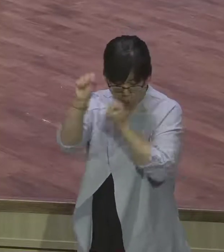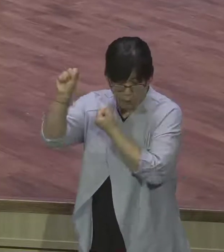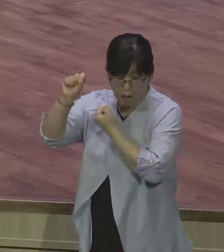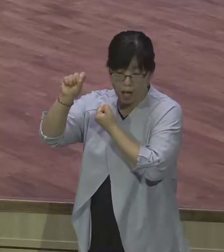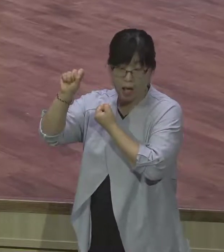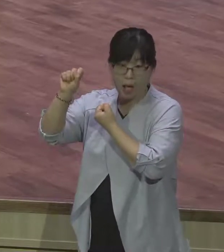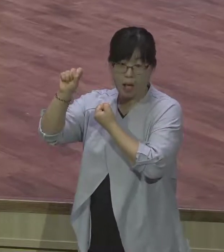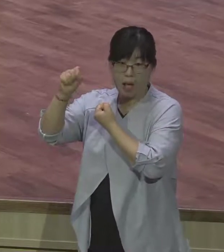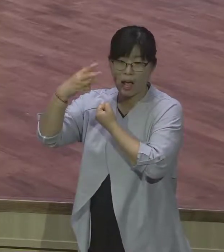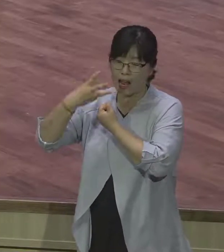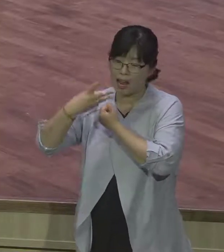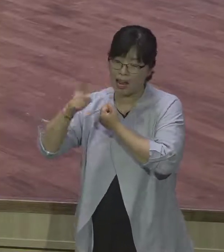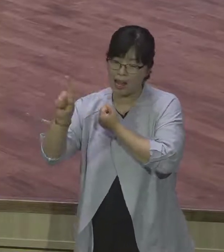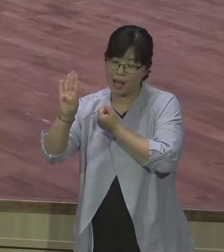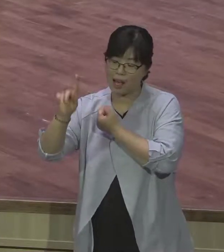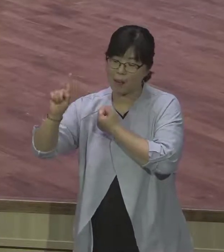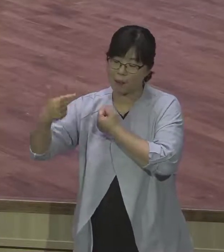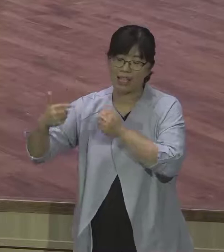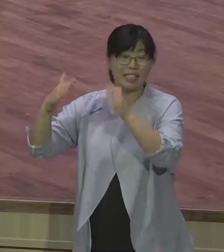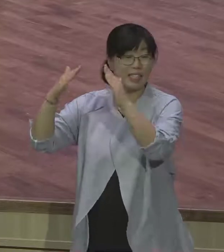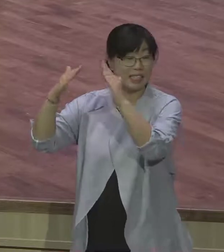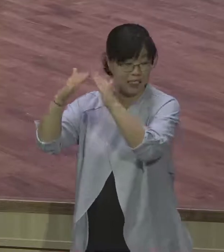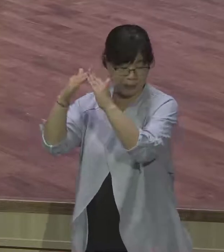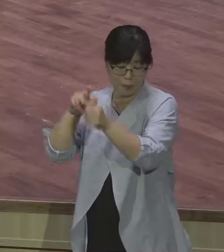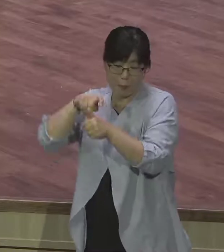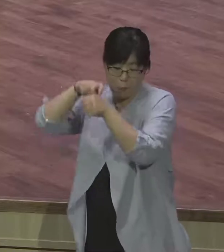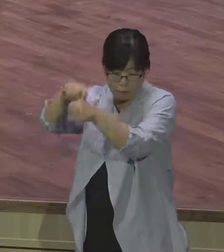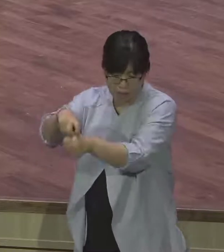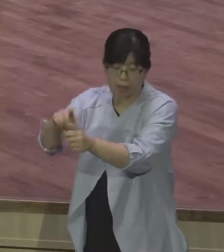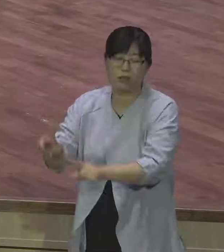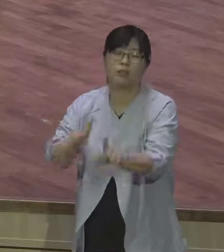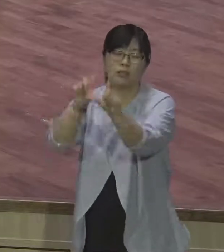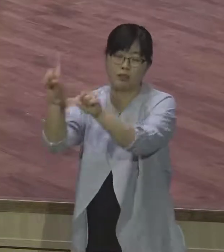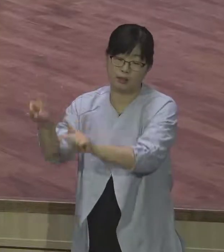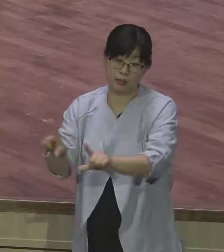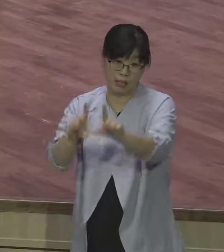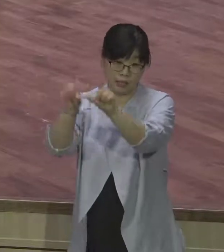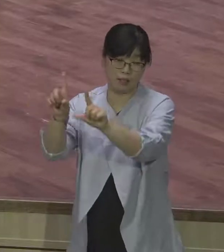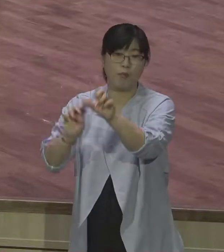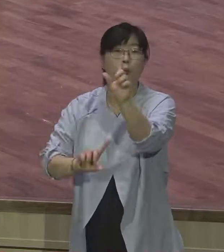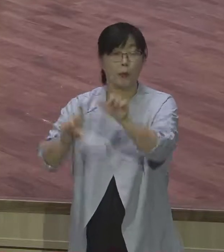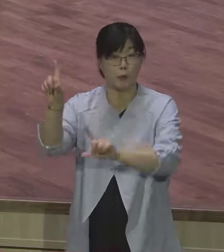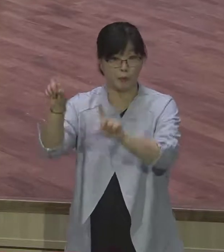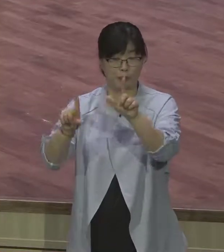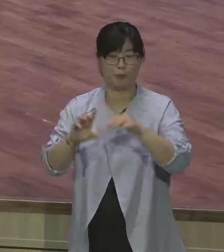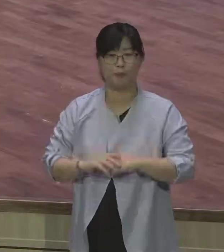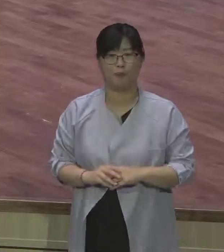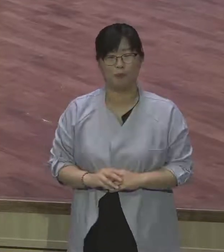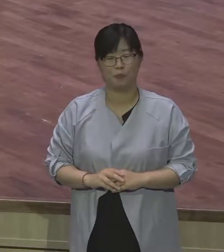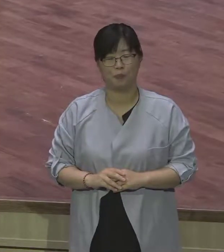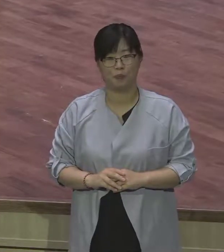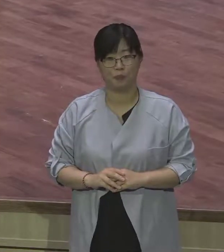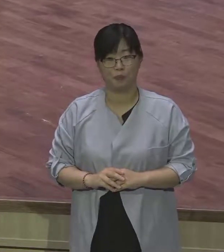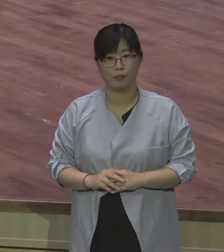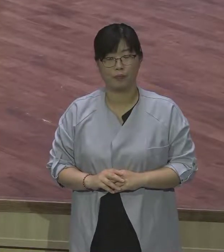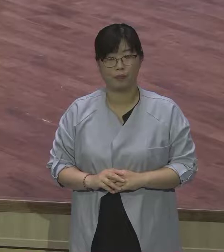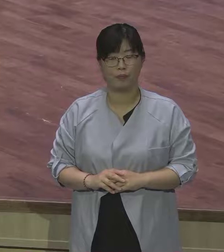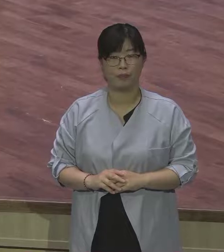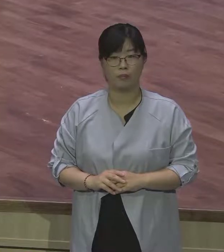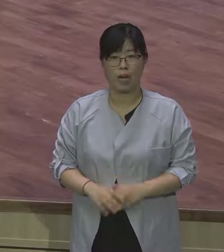인본주의를 써가지고 형에서의 장자권과 장자의 축복을 그렇게 다